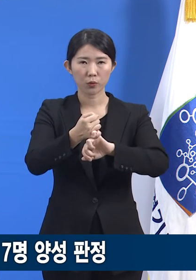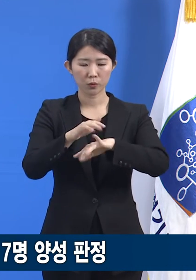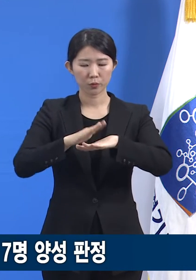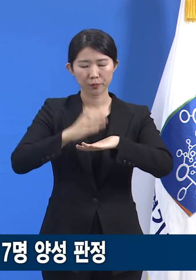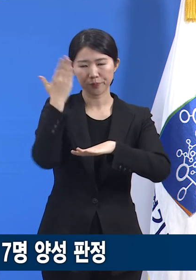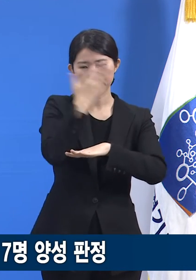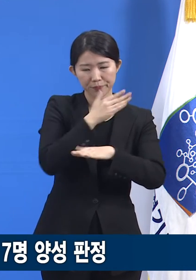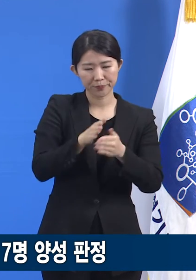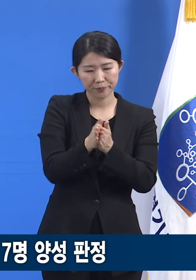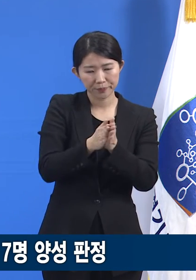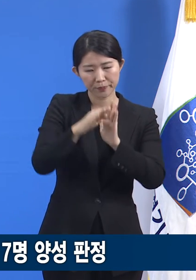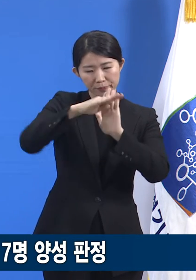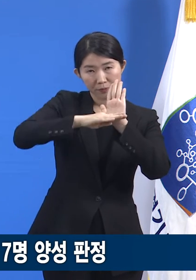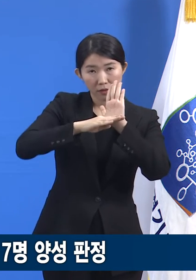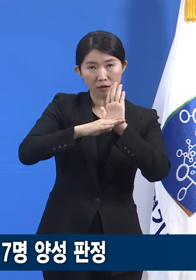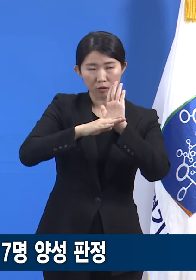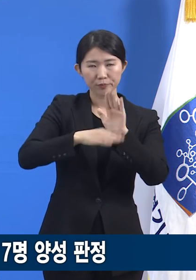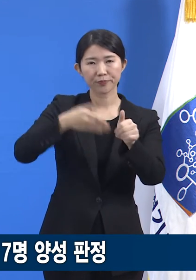지켜주시기 바랍니다.